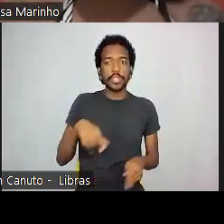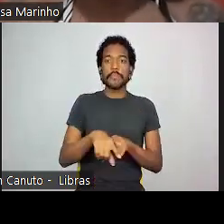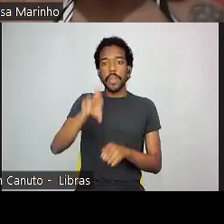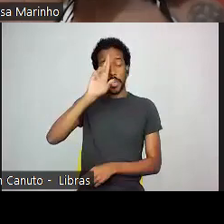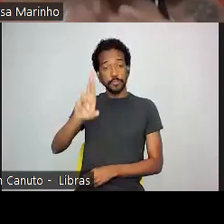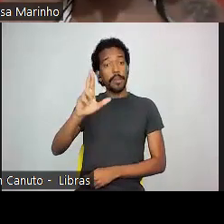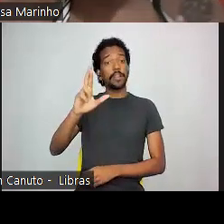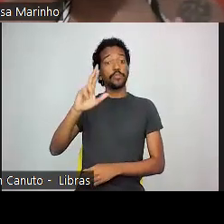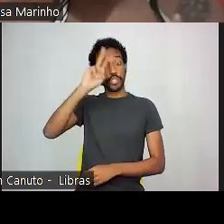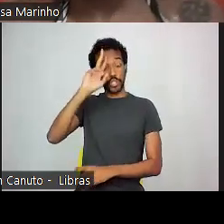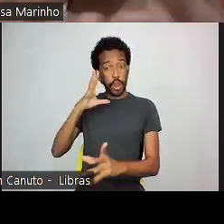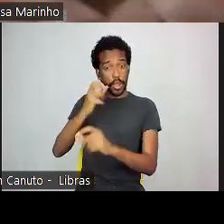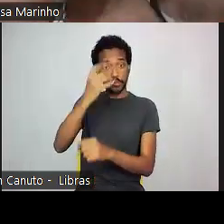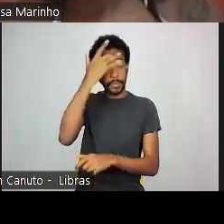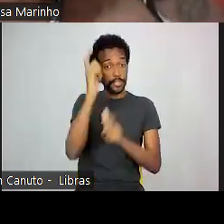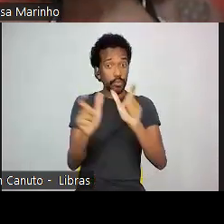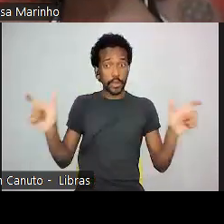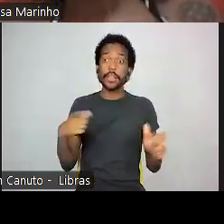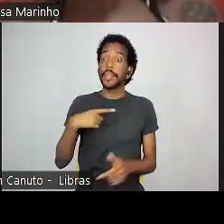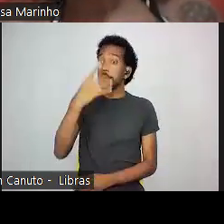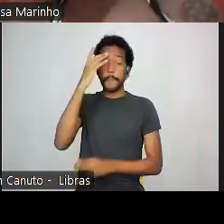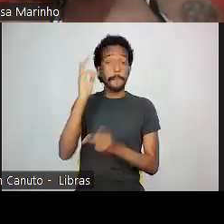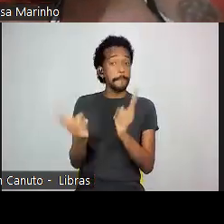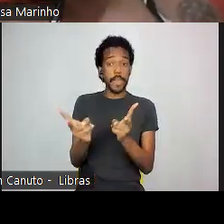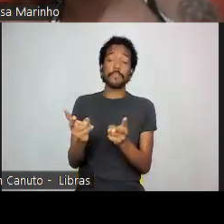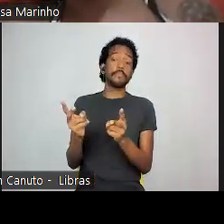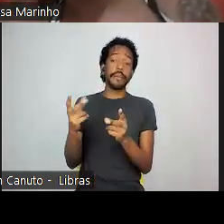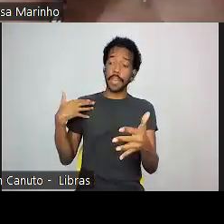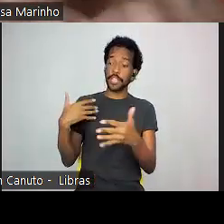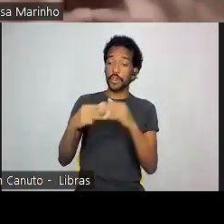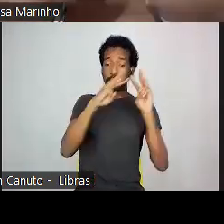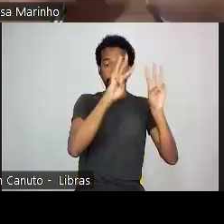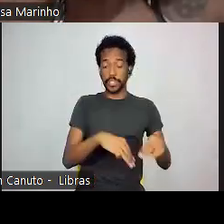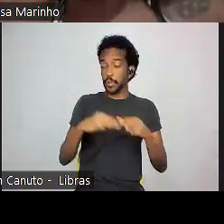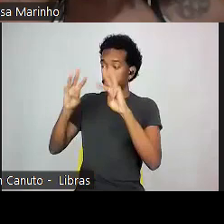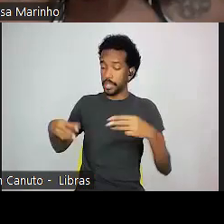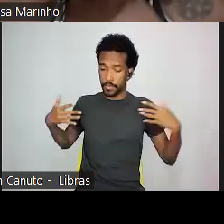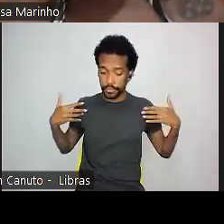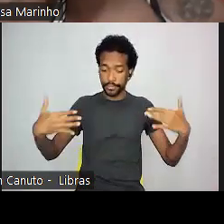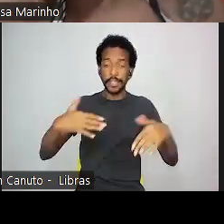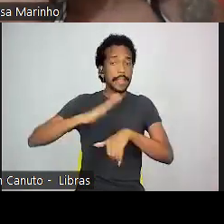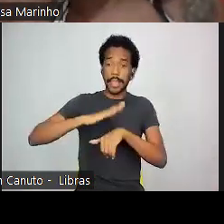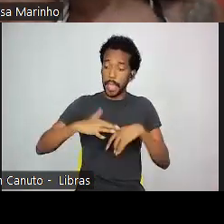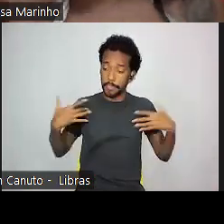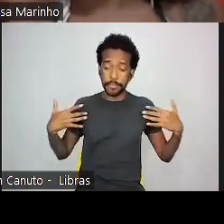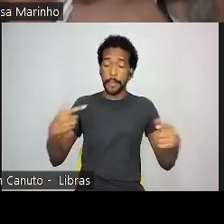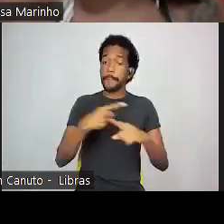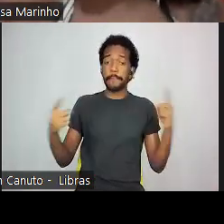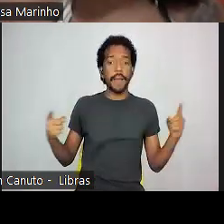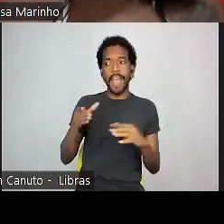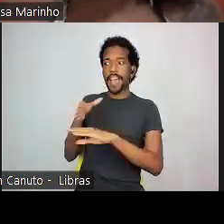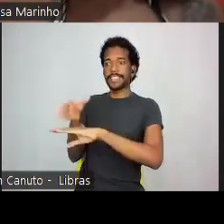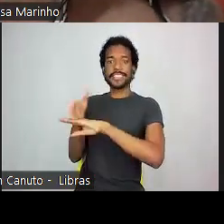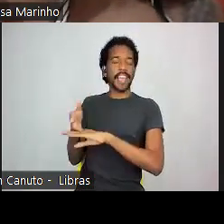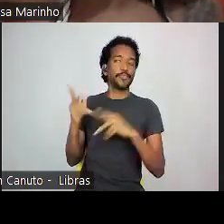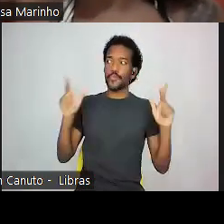pessoas. Eu conheço pessoas, por exemplo, que têm a mesma trajetória de museus que eu, de tempo, mas eu não tive o mesmo acesso que essas